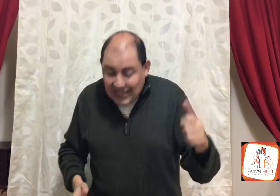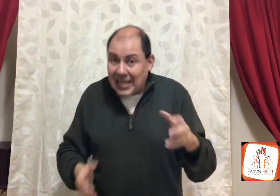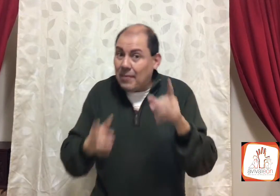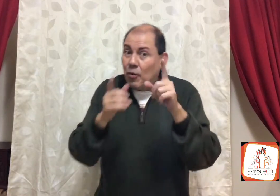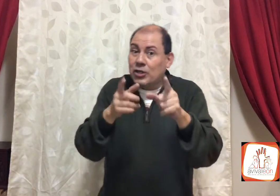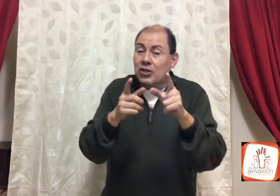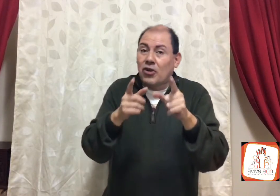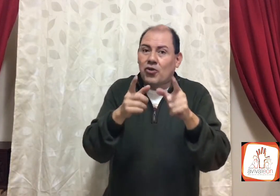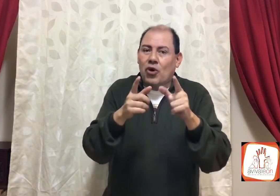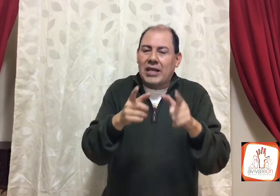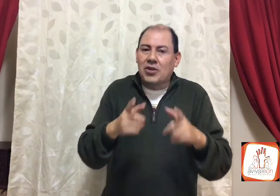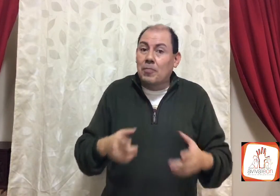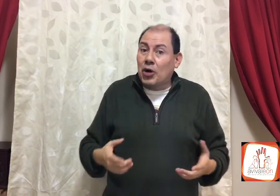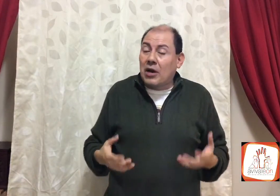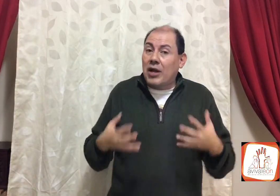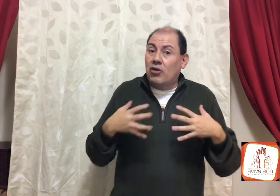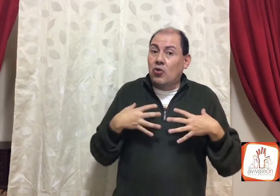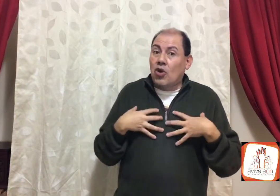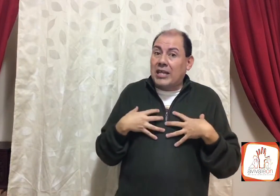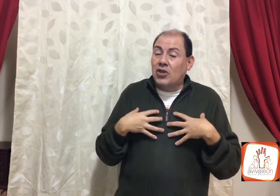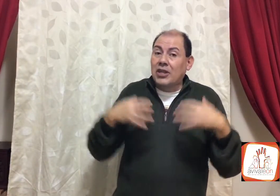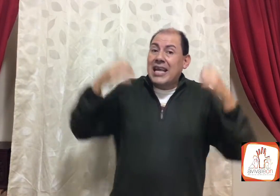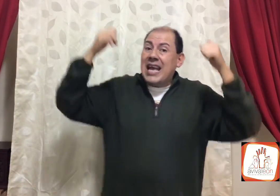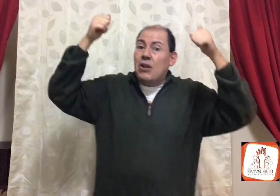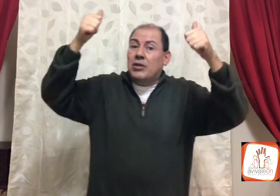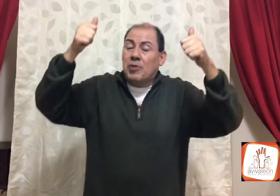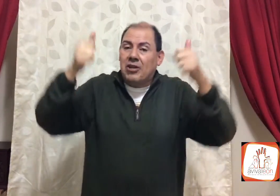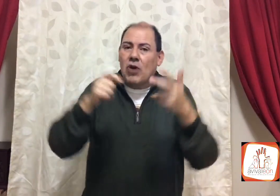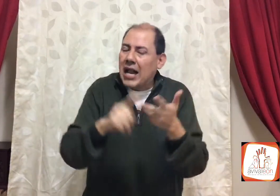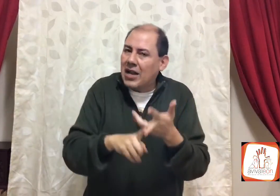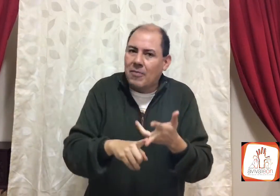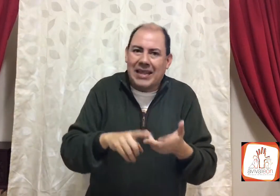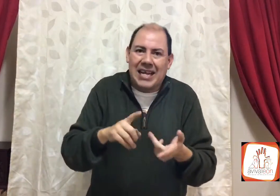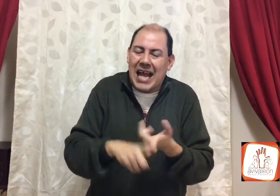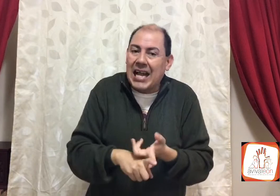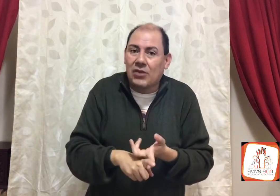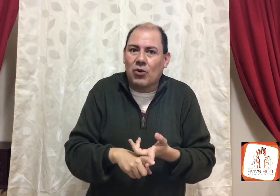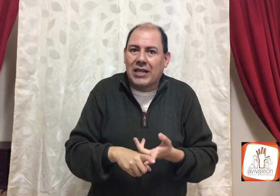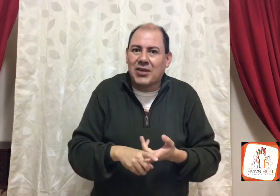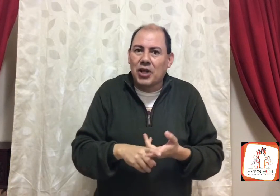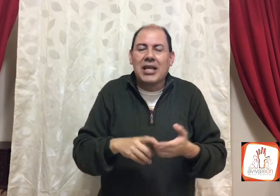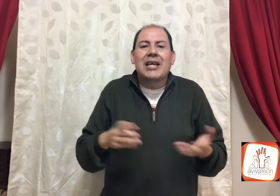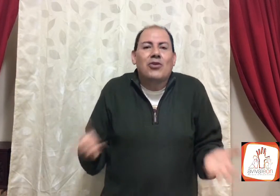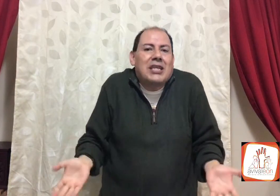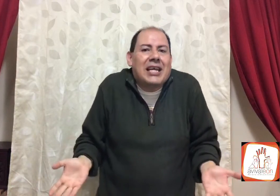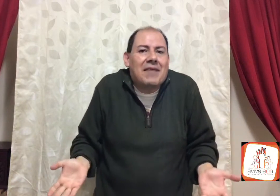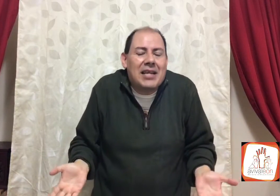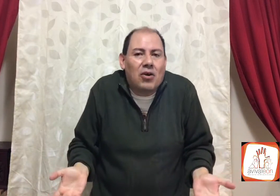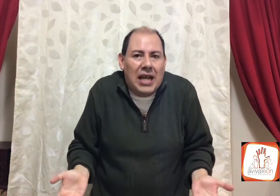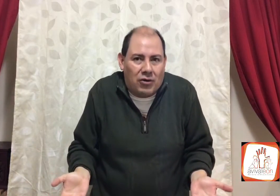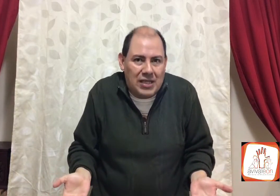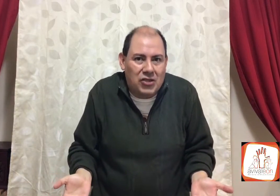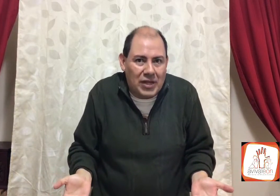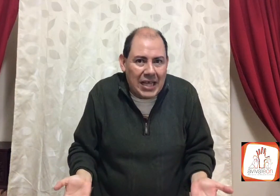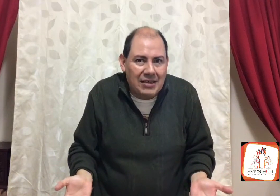así que busos con tu corazón, porque cuando tu corazón, en lo espiritual, en lo material, en tu oración, no tiene que venir con la condicionante,